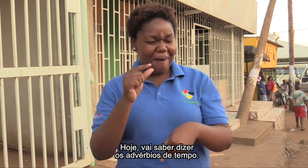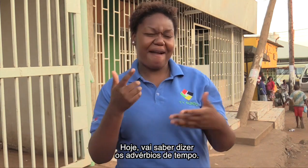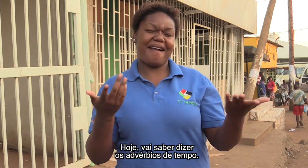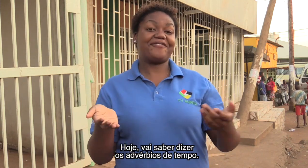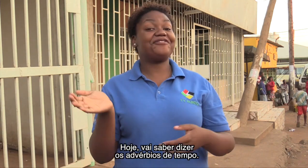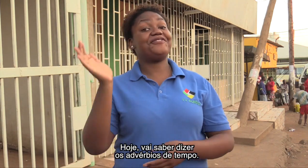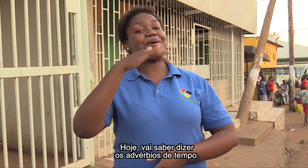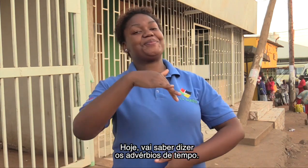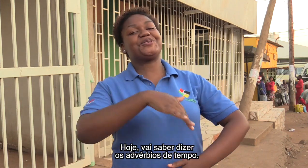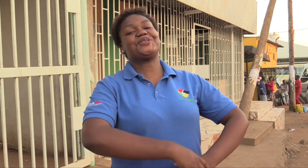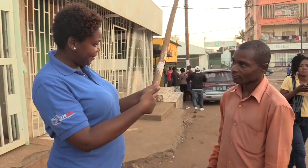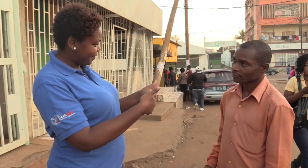adverbios de tempo